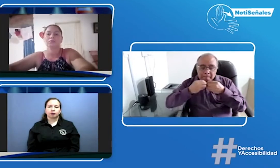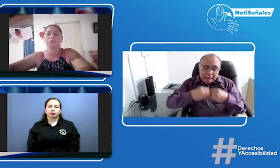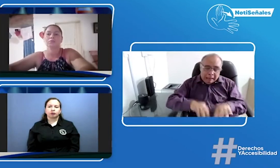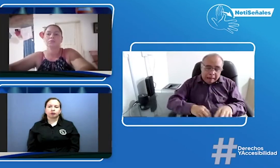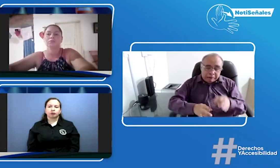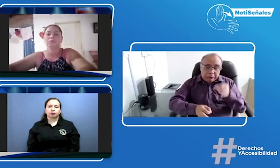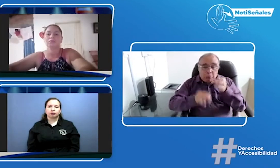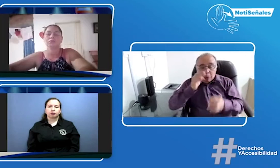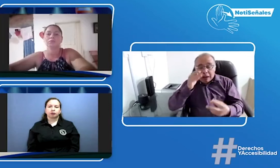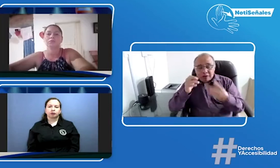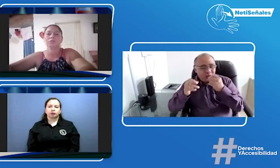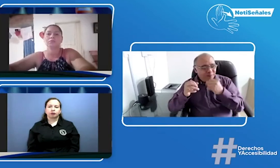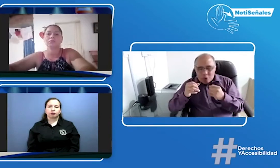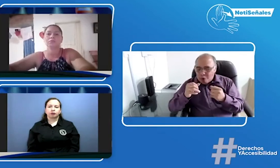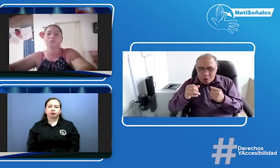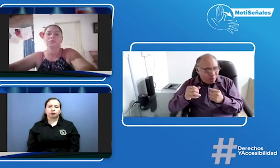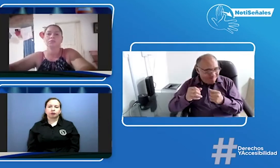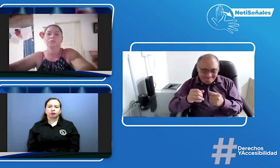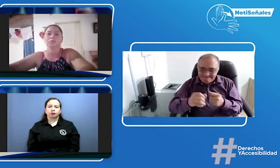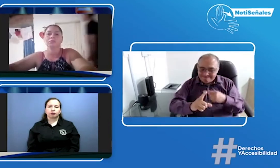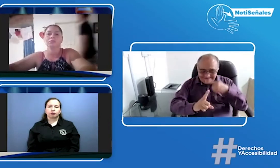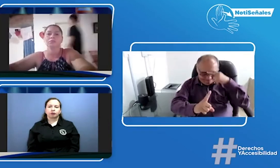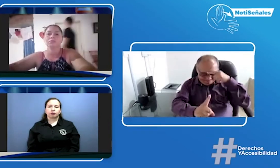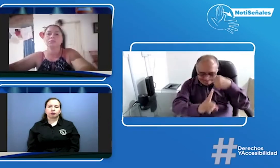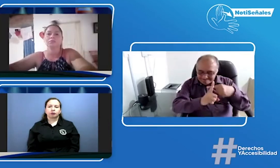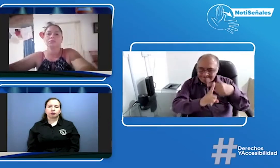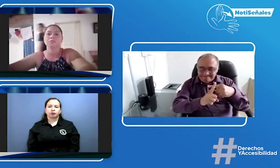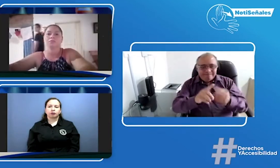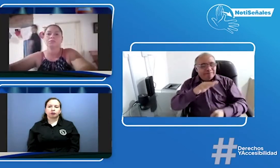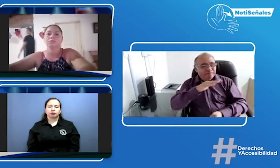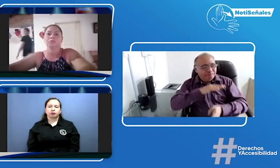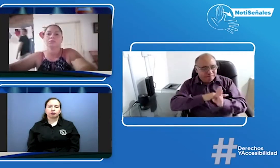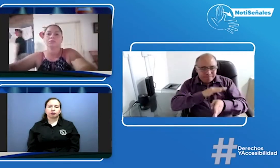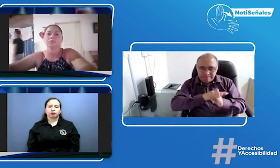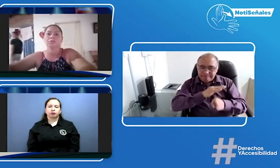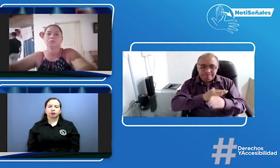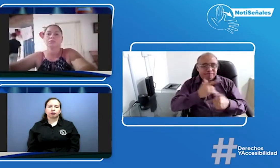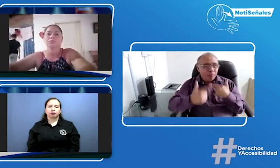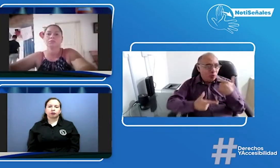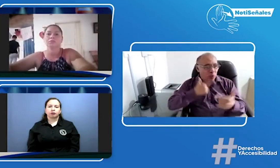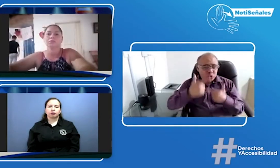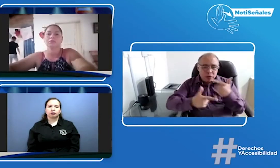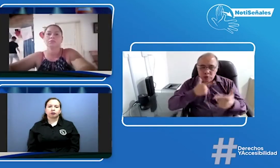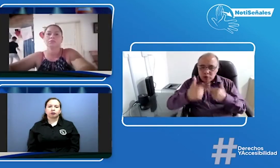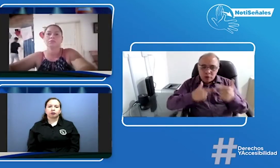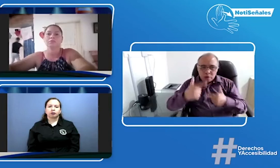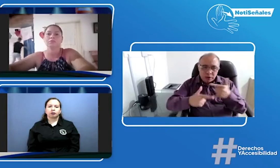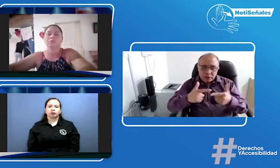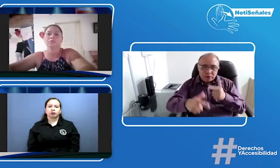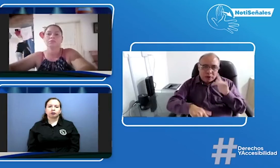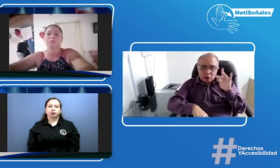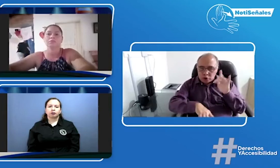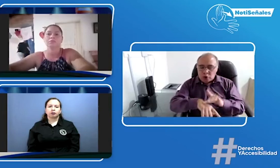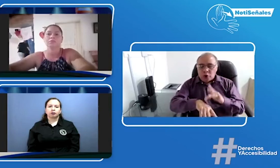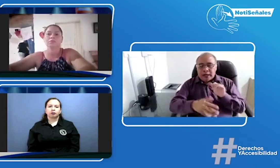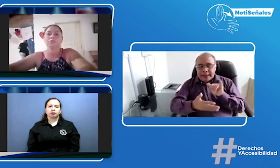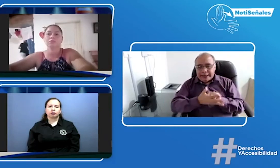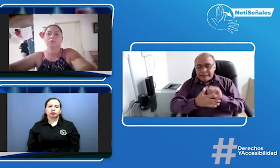porque no ha decaído en seguir haciendo esa lucha y en seguir llevando esta